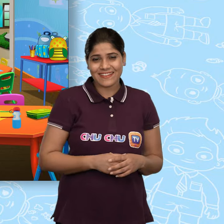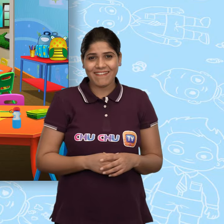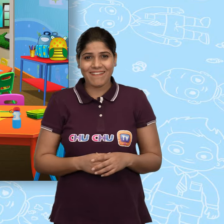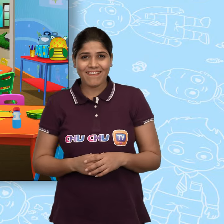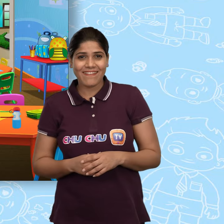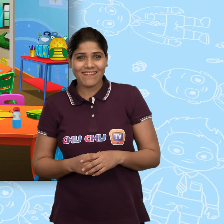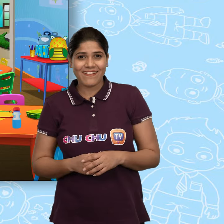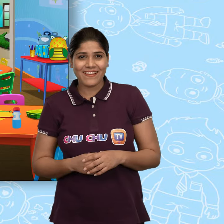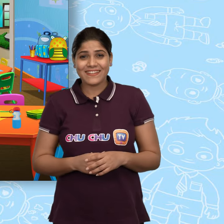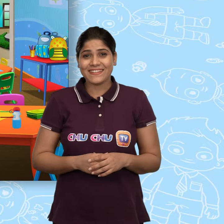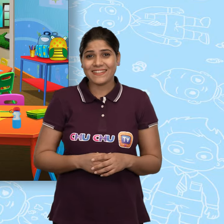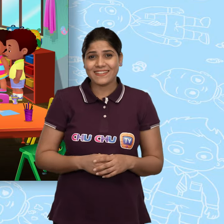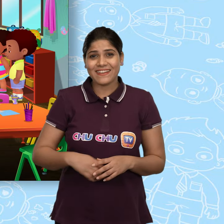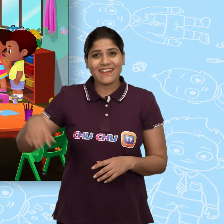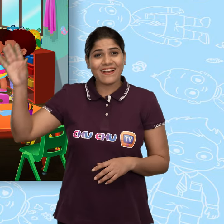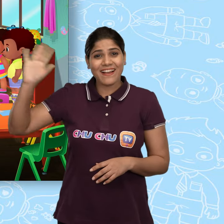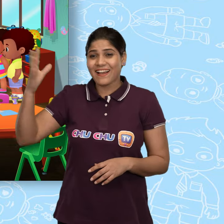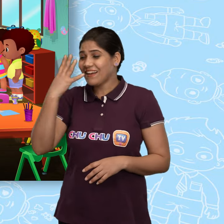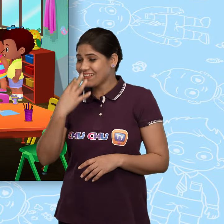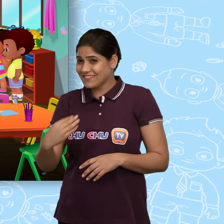हाई मिस्टर हार्लो